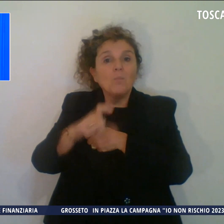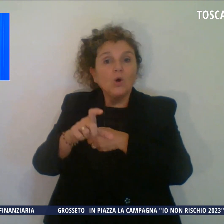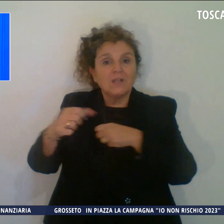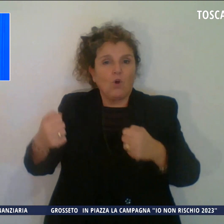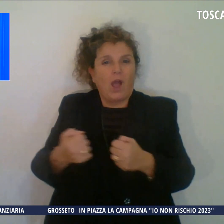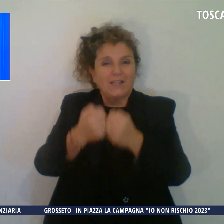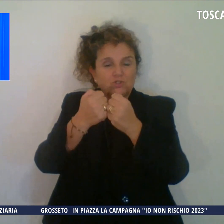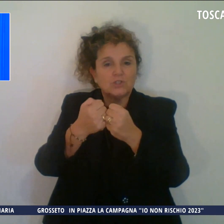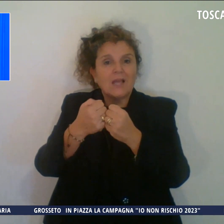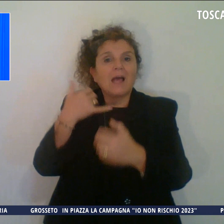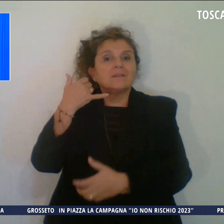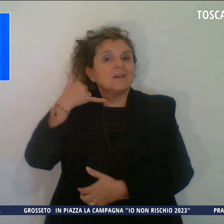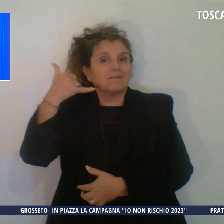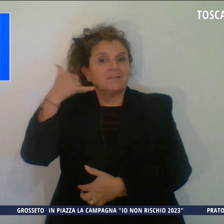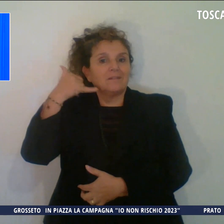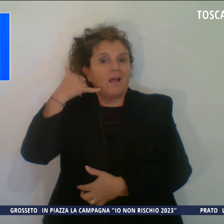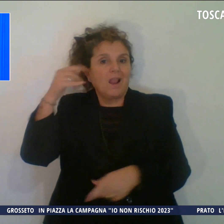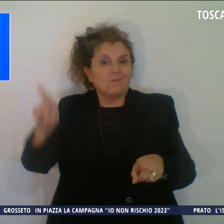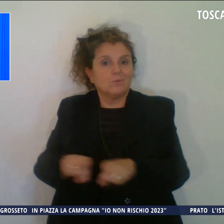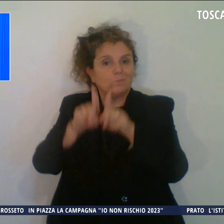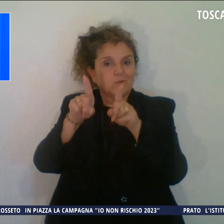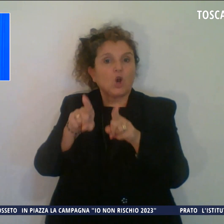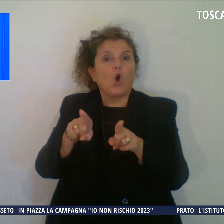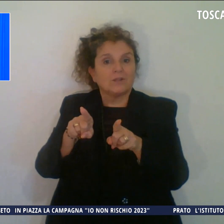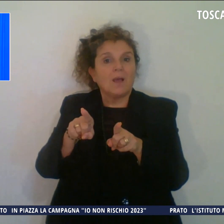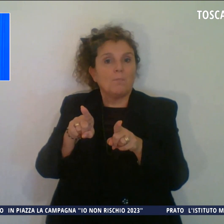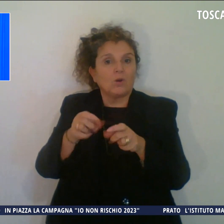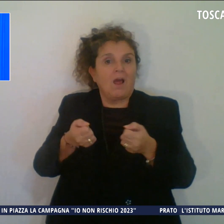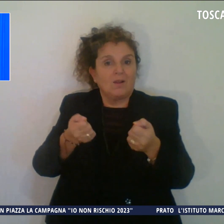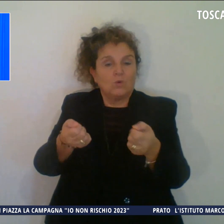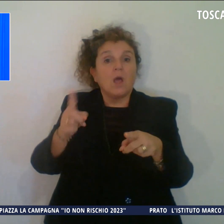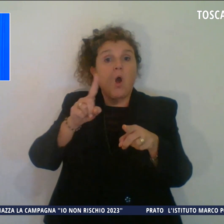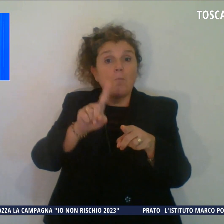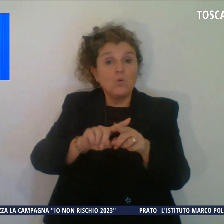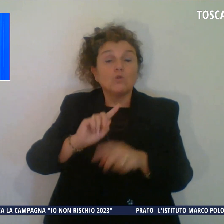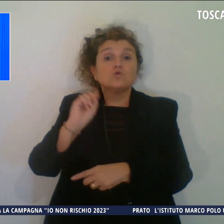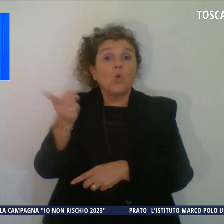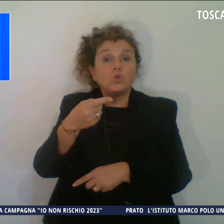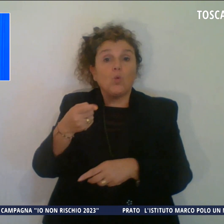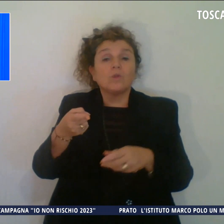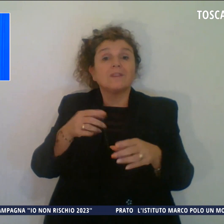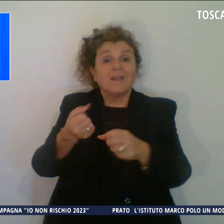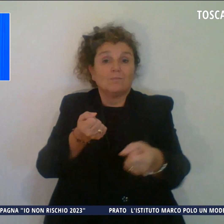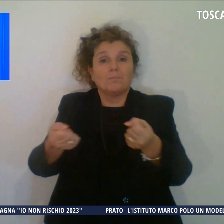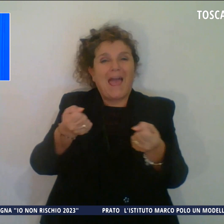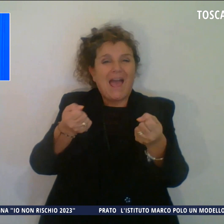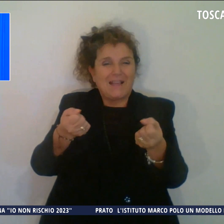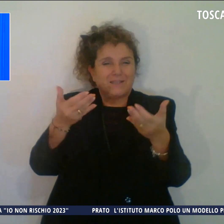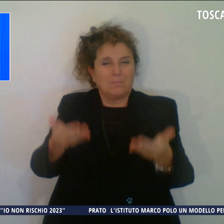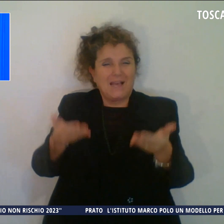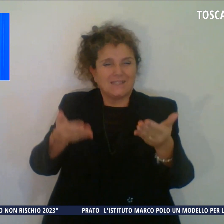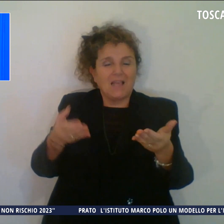interagiva con il telefonino e installare su tutti i mezzi pesanti i dispositivi per